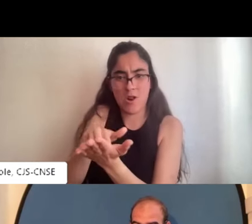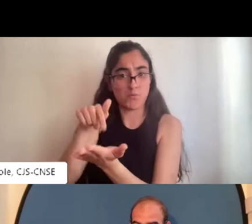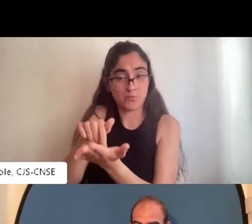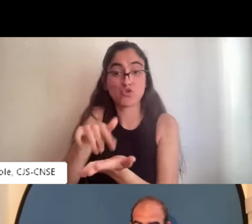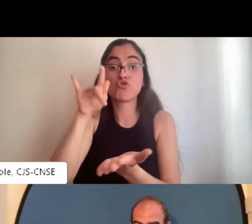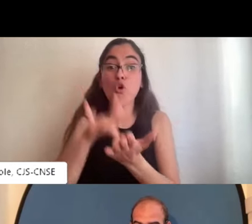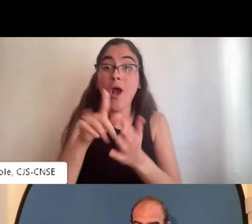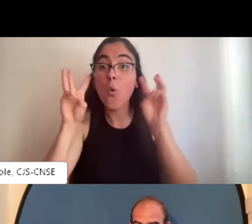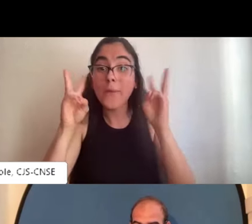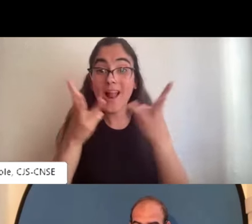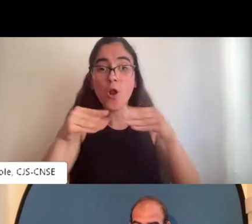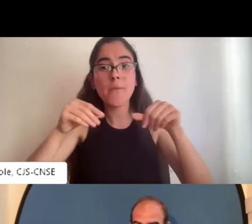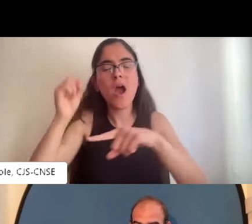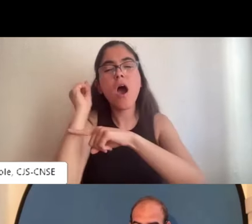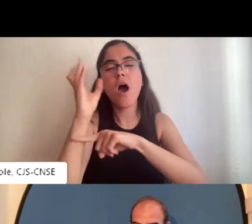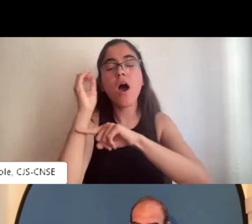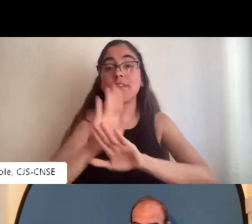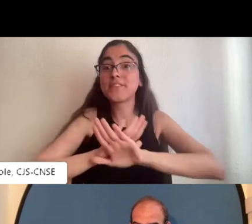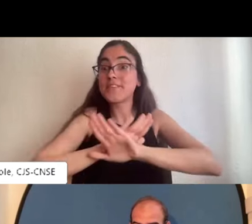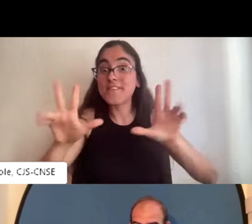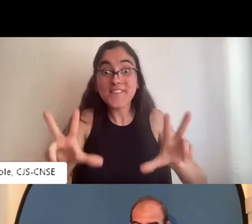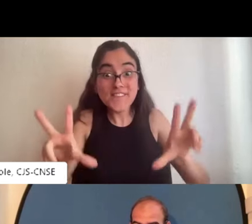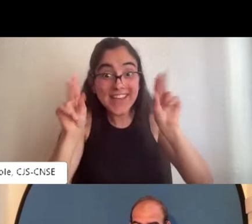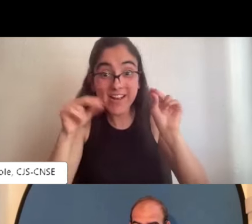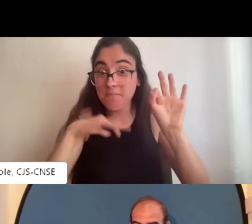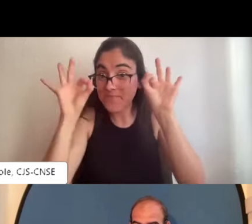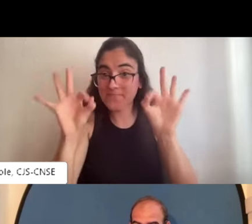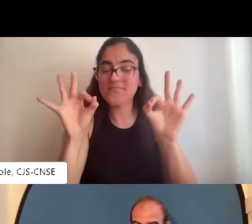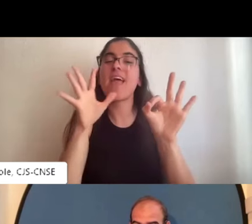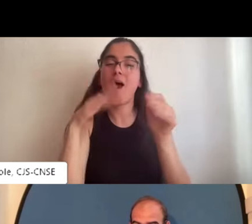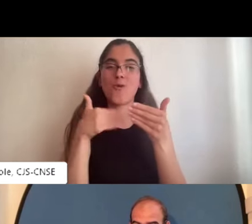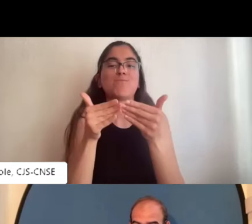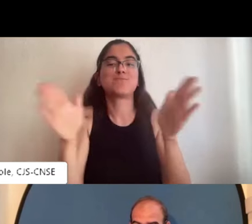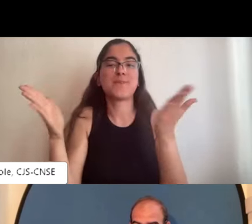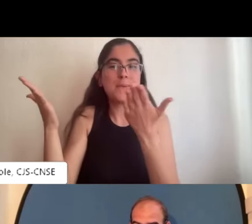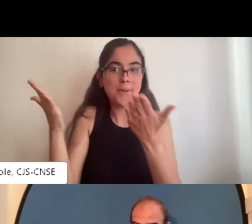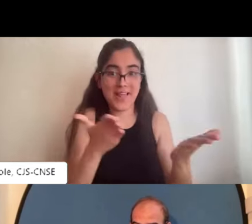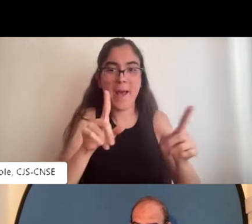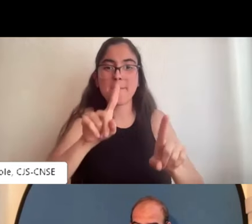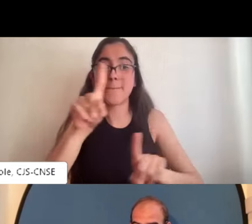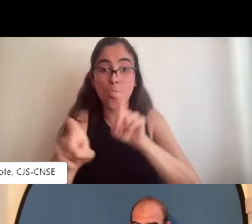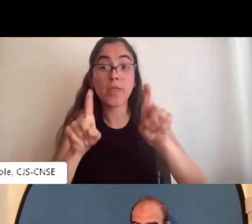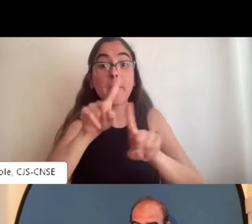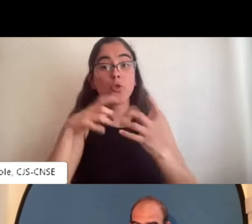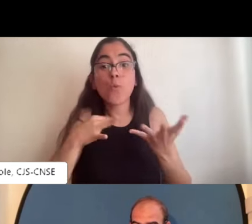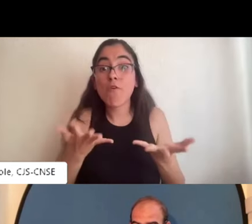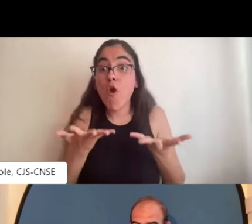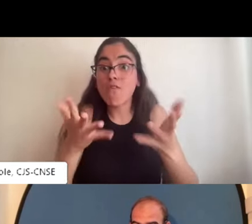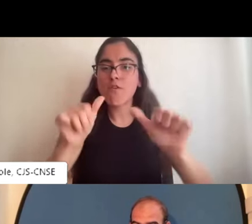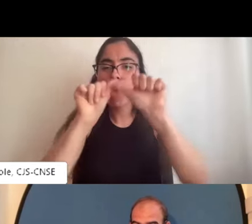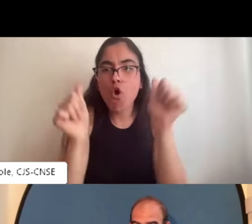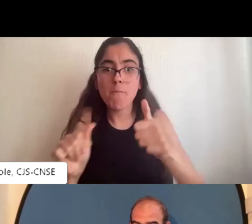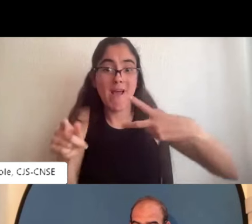comentario durante la ponencia lo podéis apuntar y una vez que finalice la intervención de